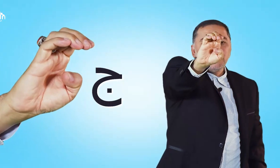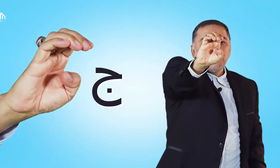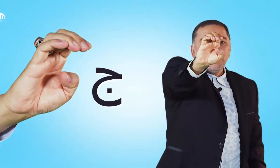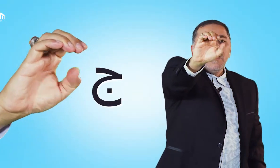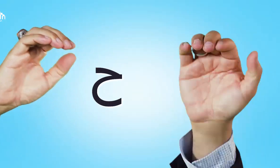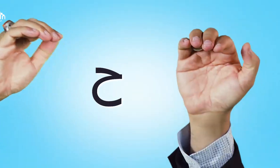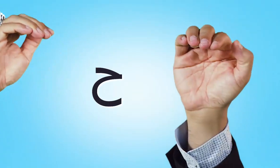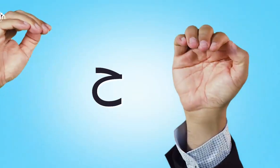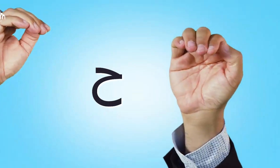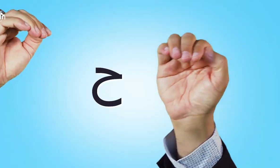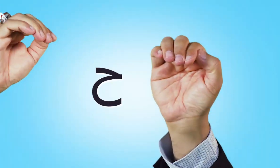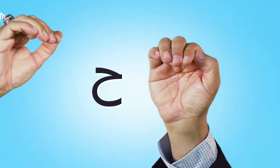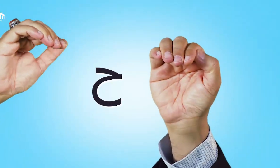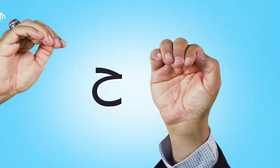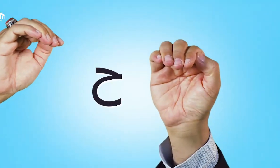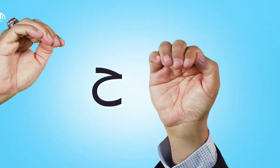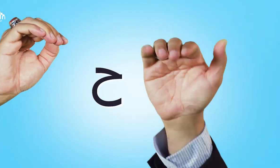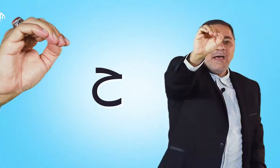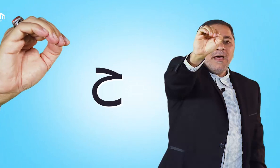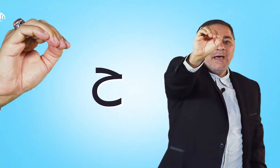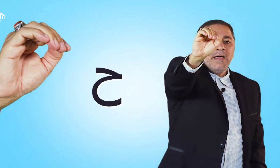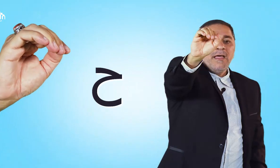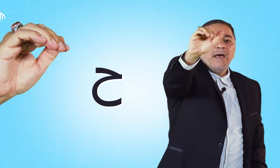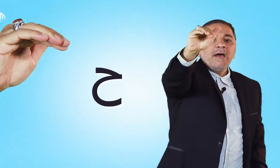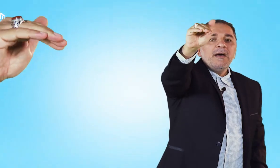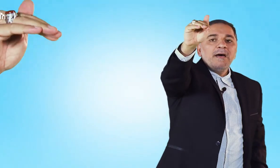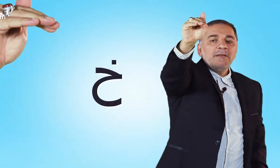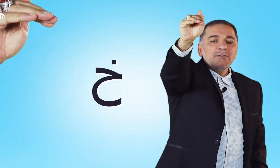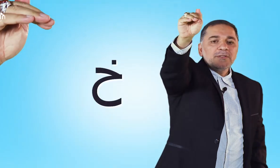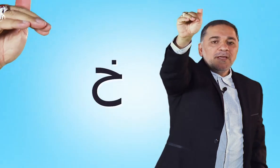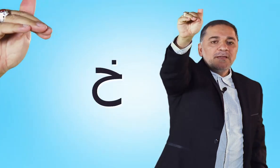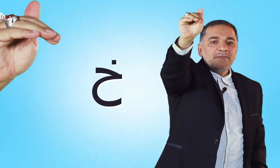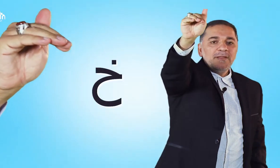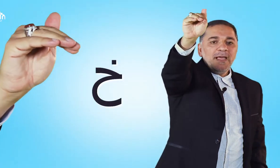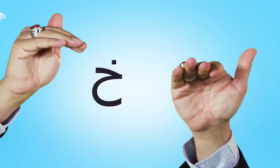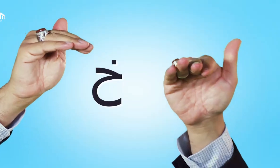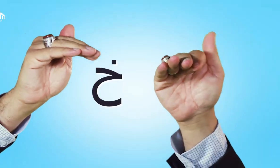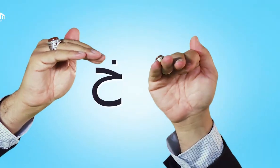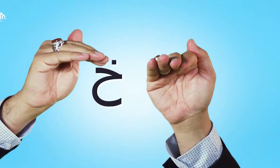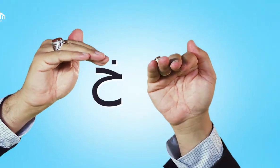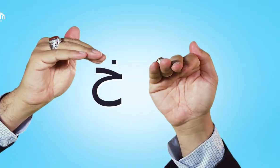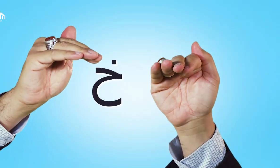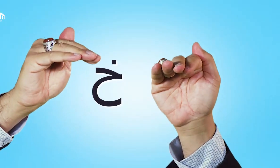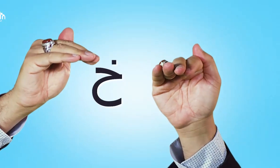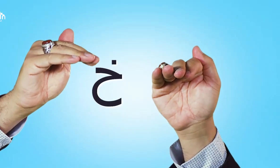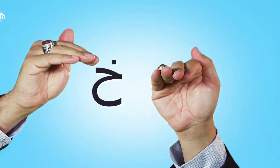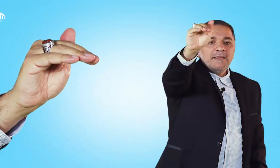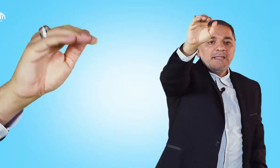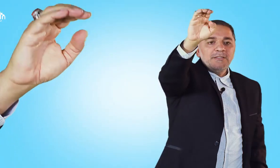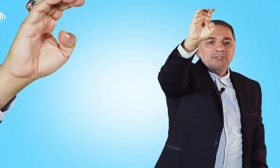حا نسحب حا خا نقطة في الأعلى خا إذن